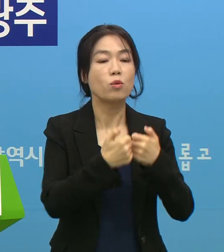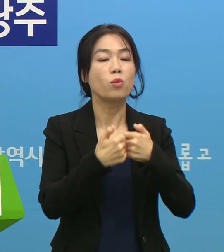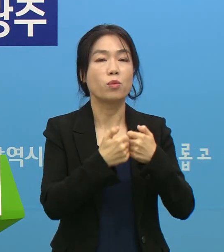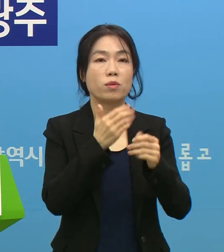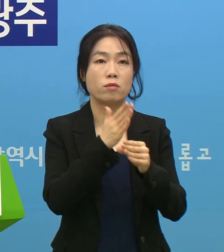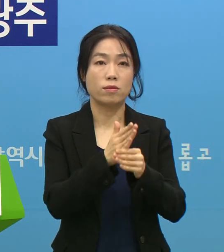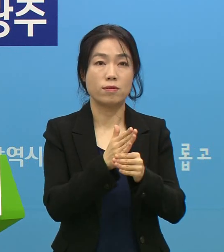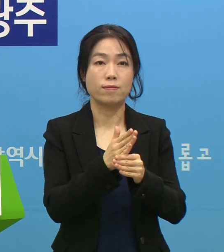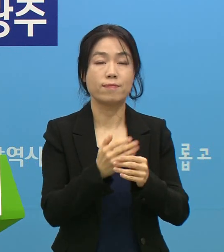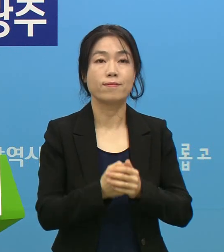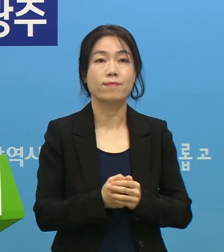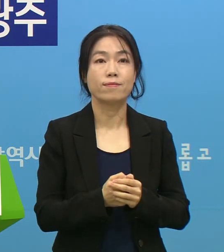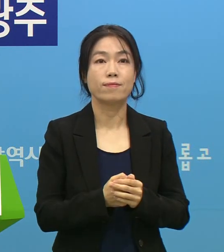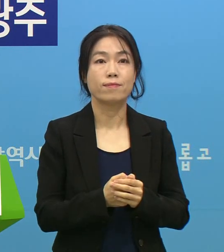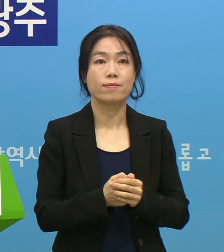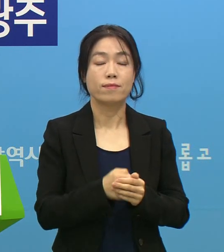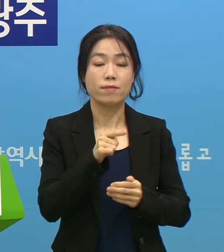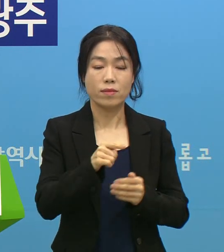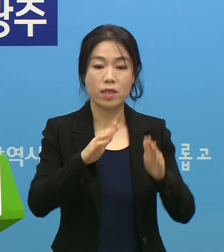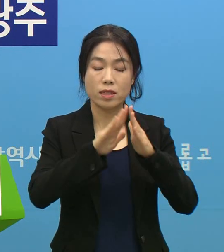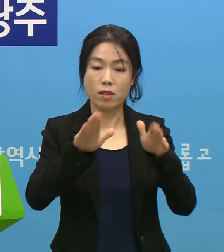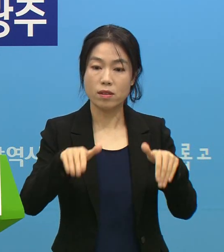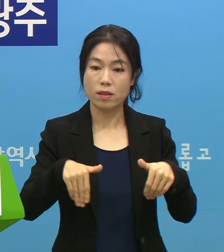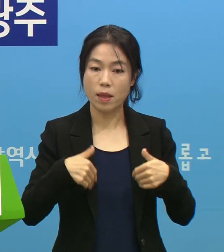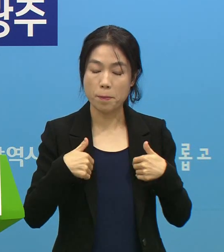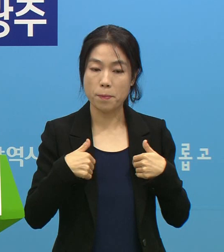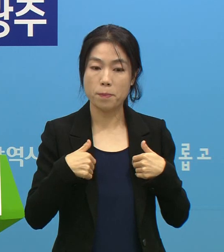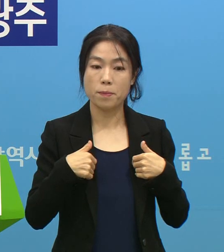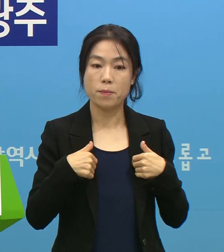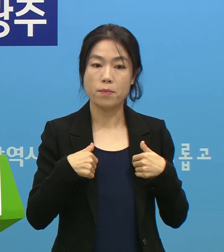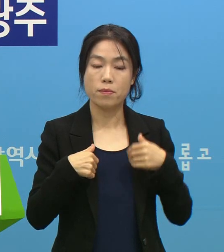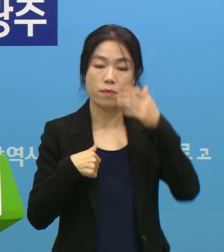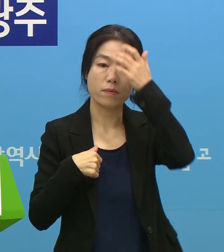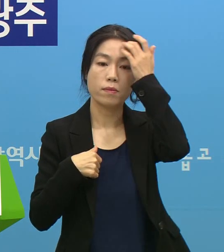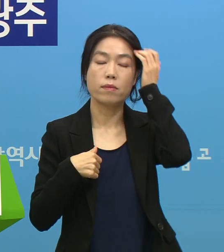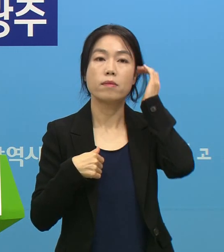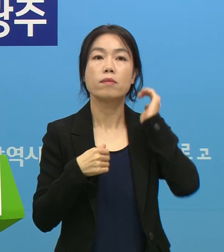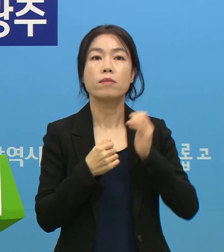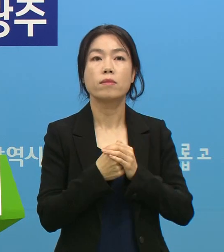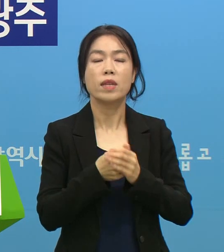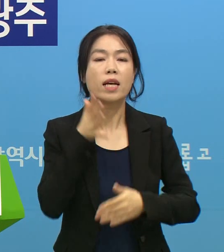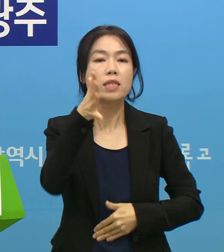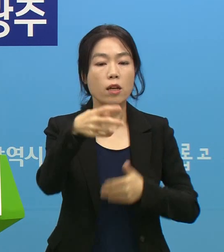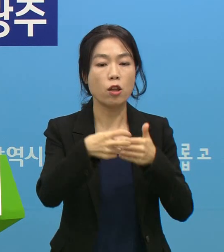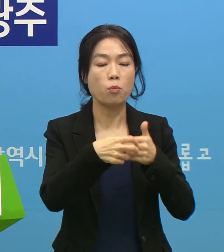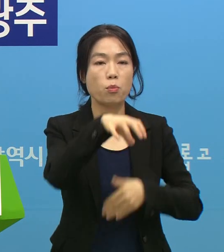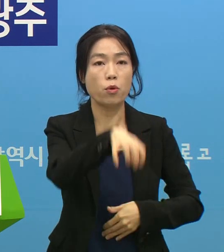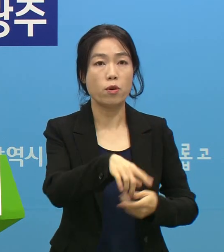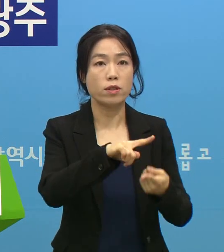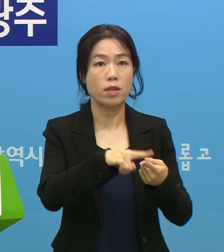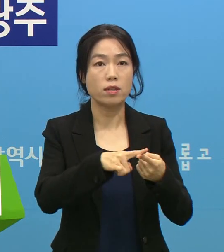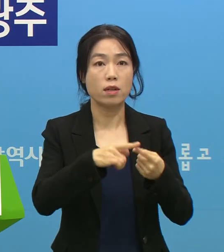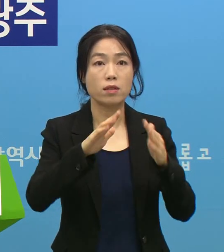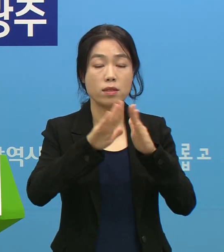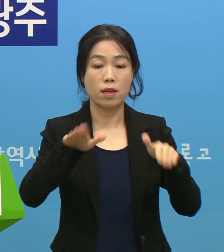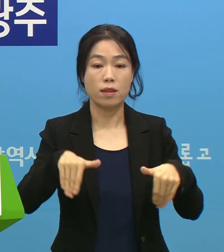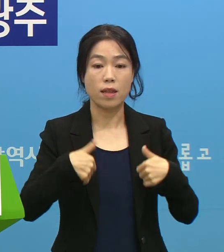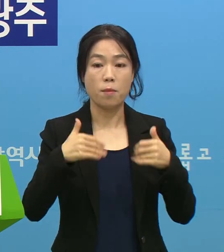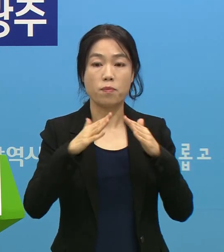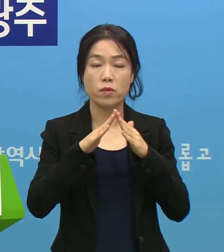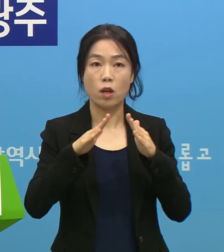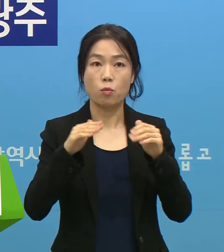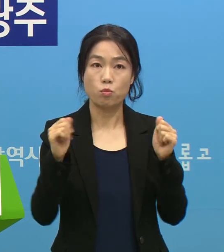말씀드립니다. 이거는 전남병원에 대한 것은 전라남도,